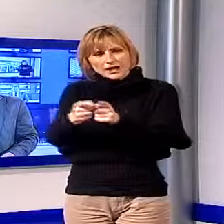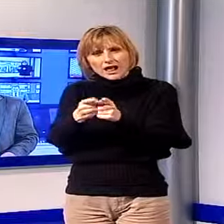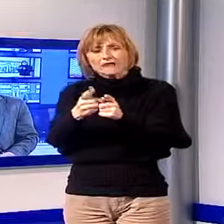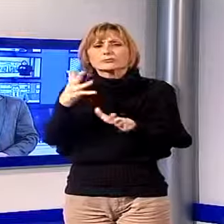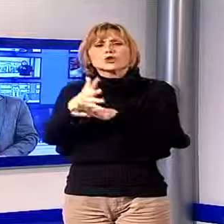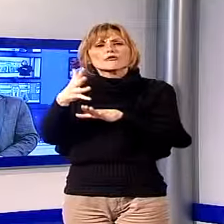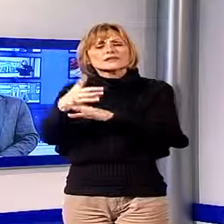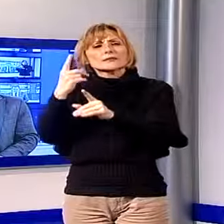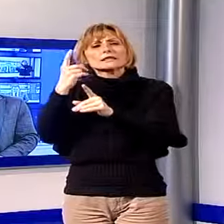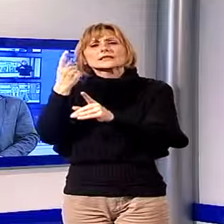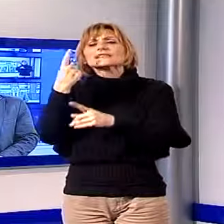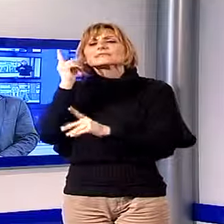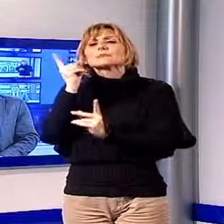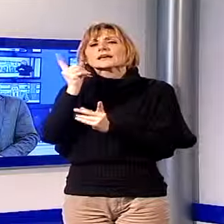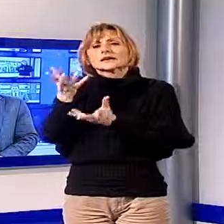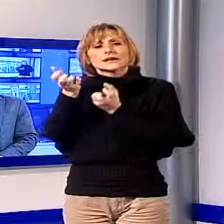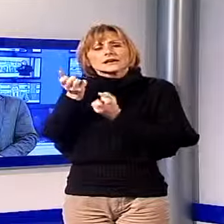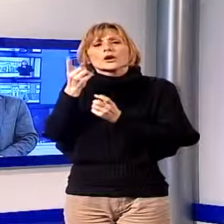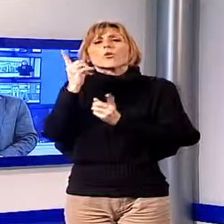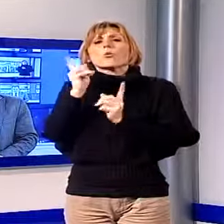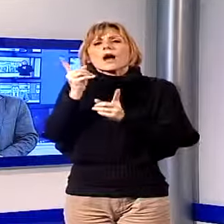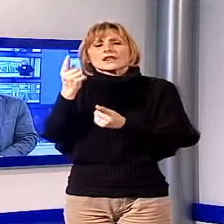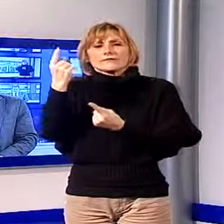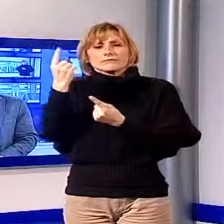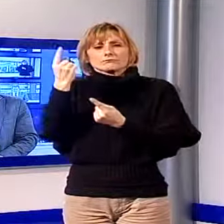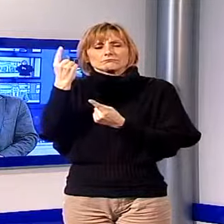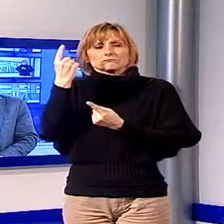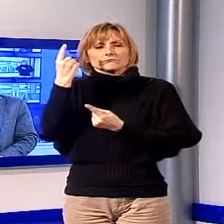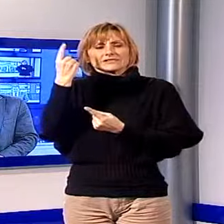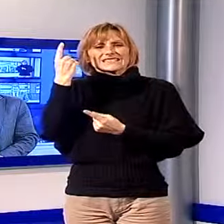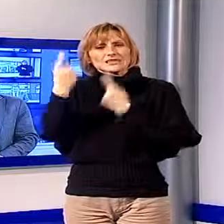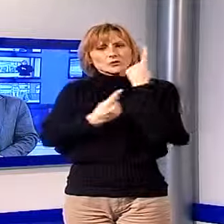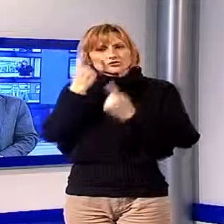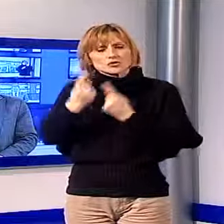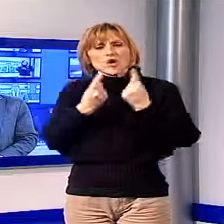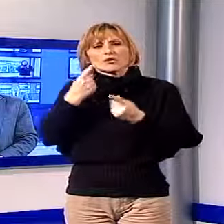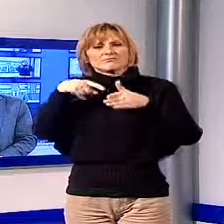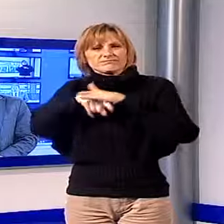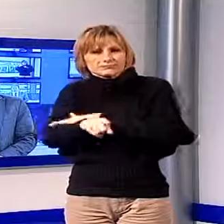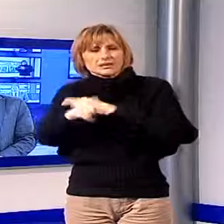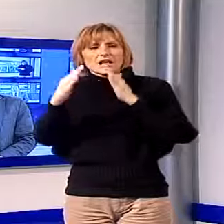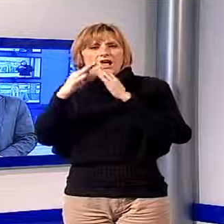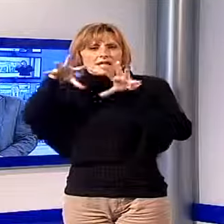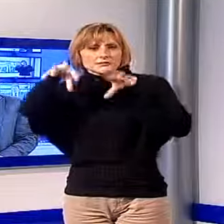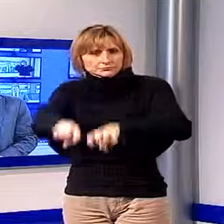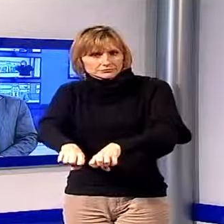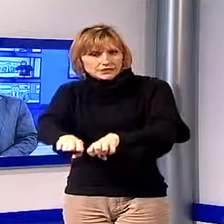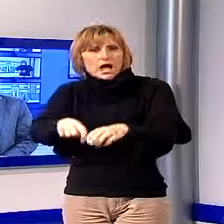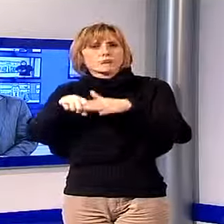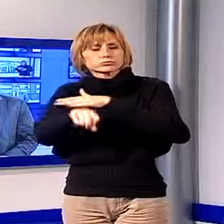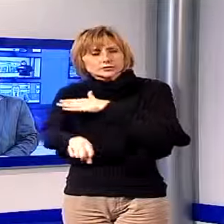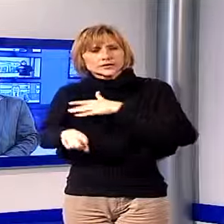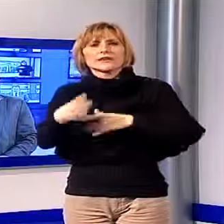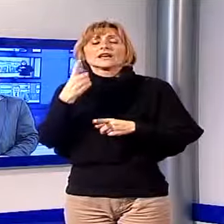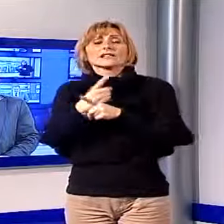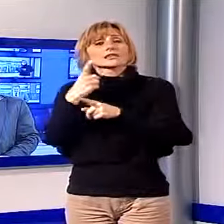necessari ad impedire ulteriori fenomeni di occupazioni abusive, andando al contempo a bonificare